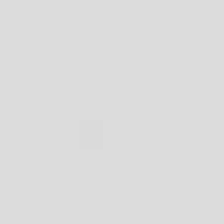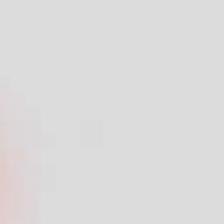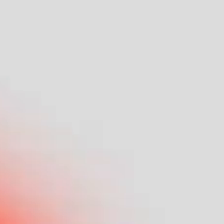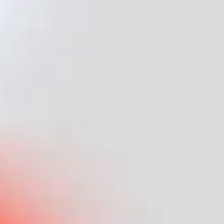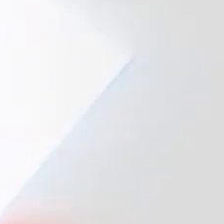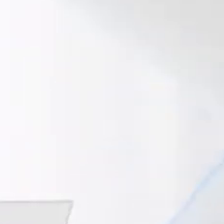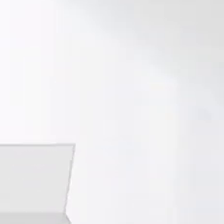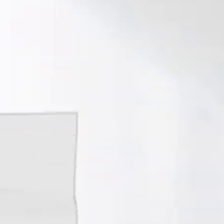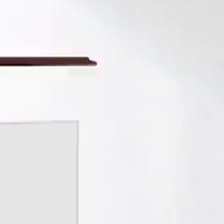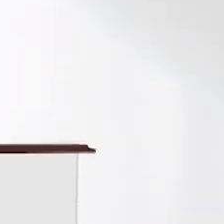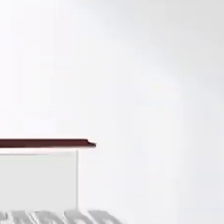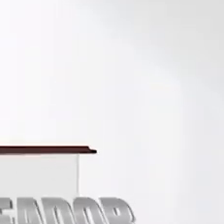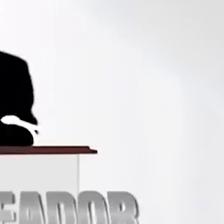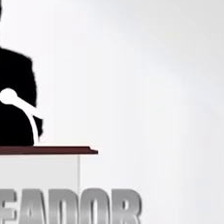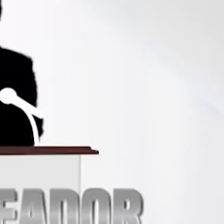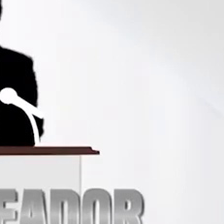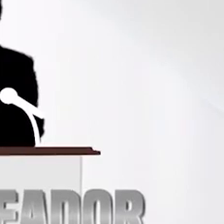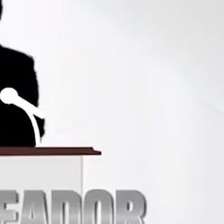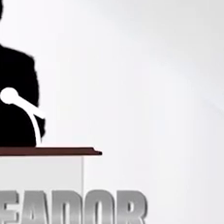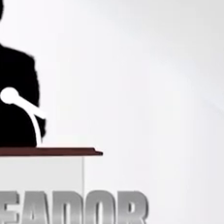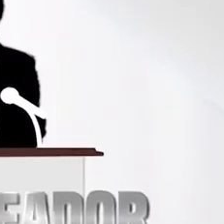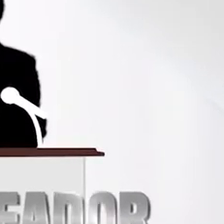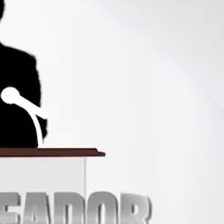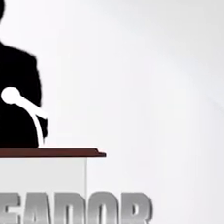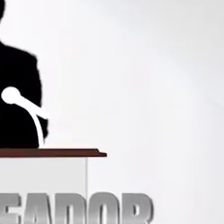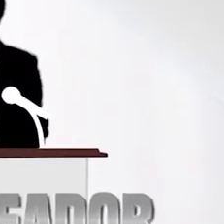Música Música